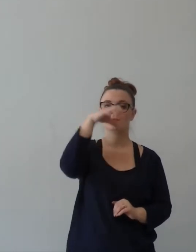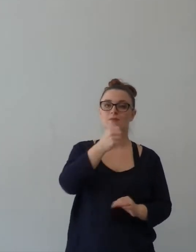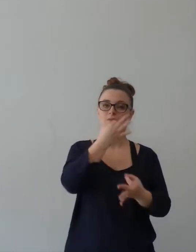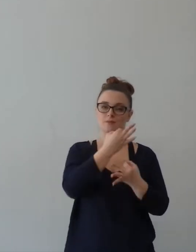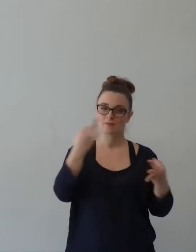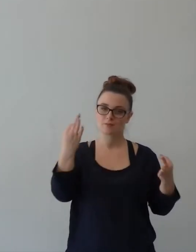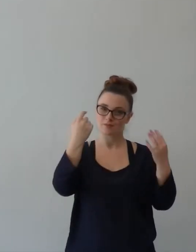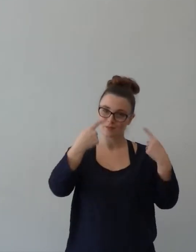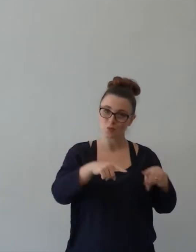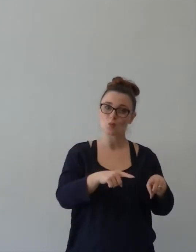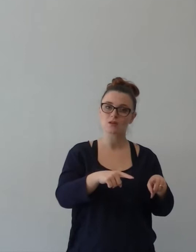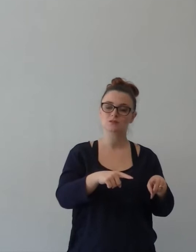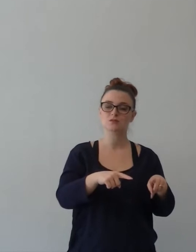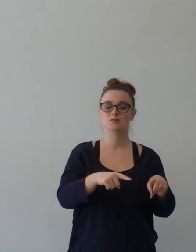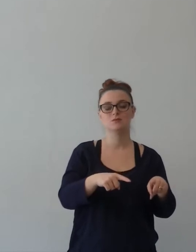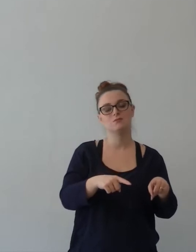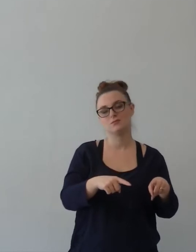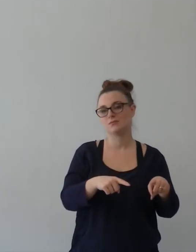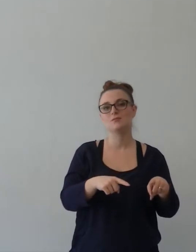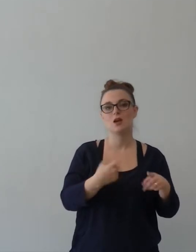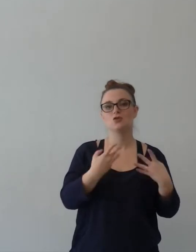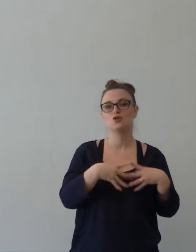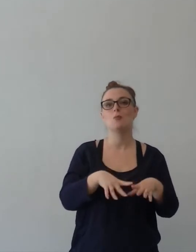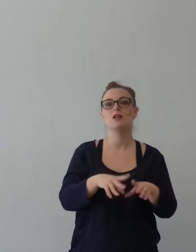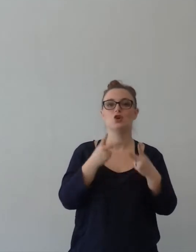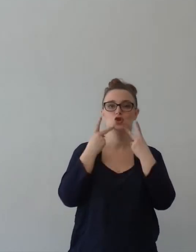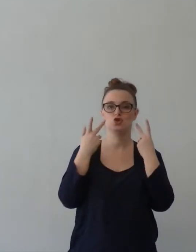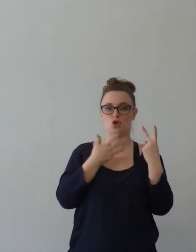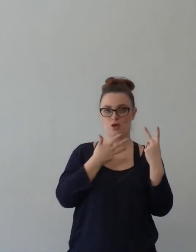ha fatto con noi, allora c'è il giorno. Allora c'è il giorno.